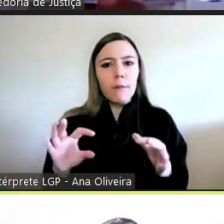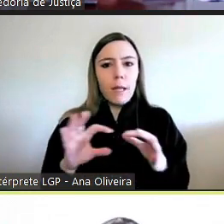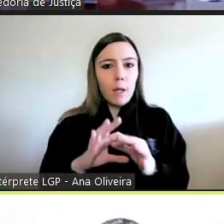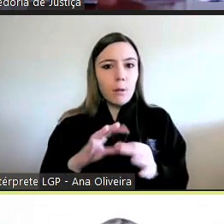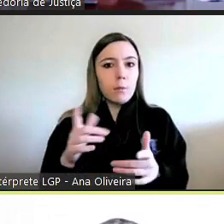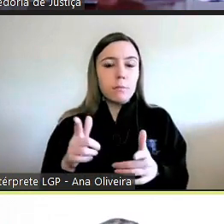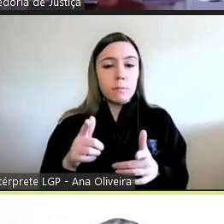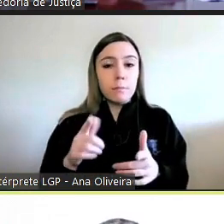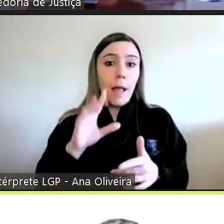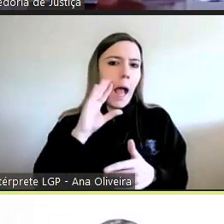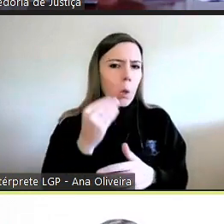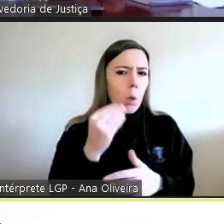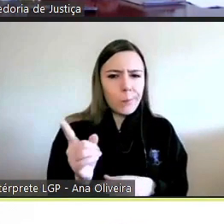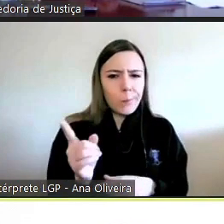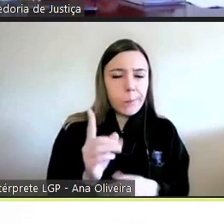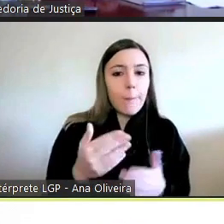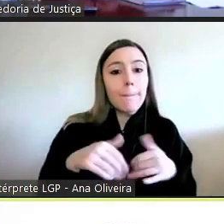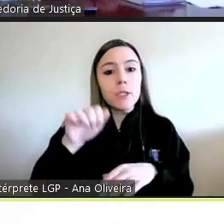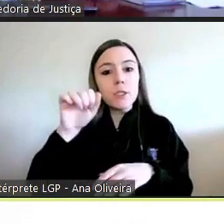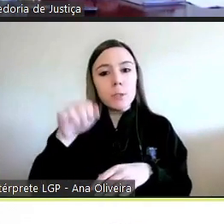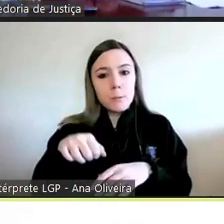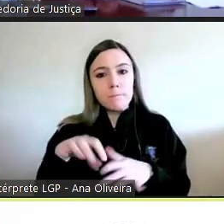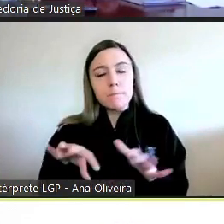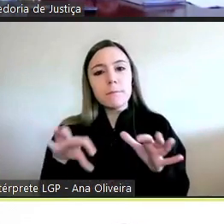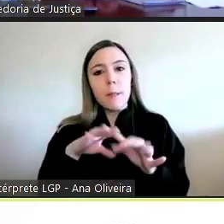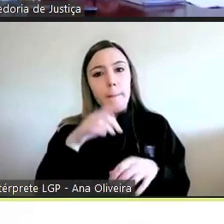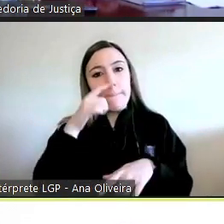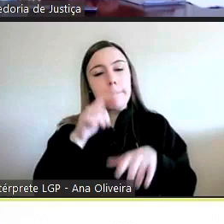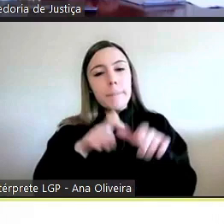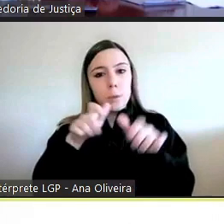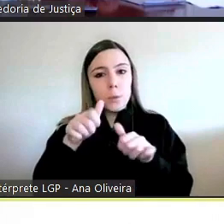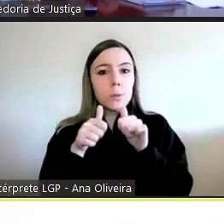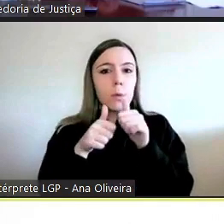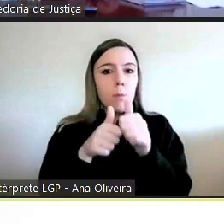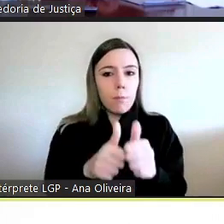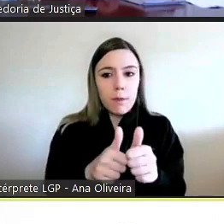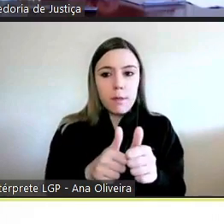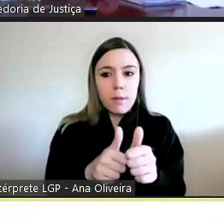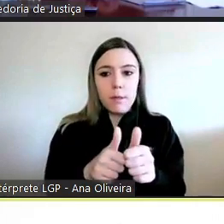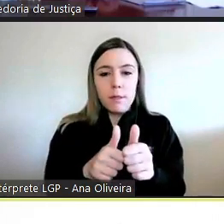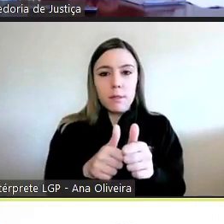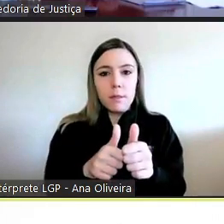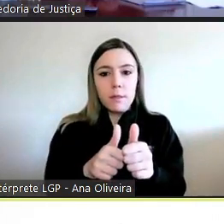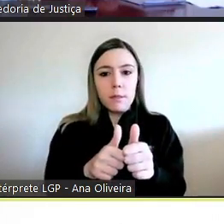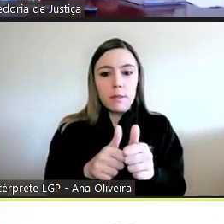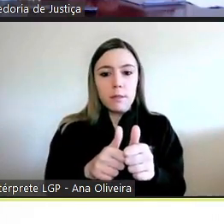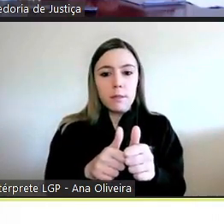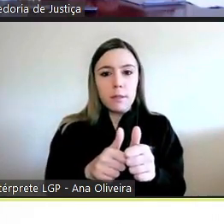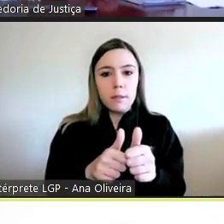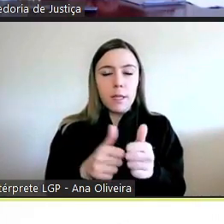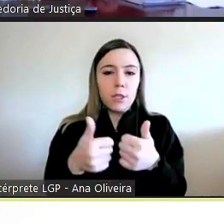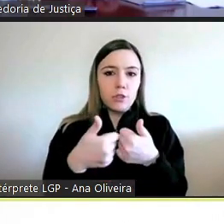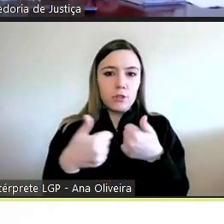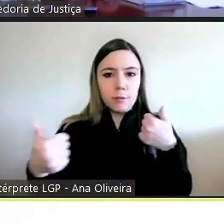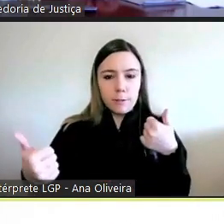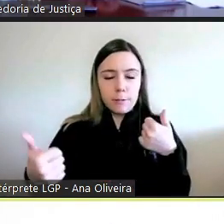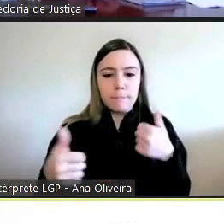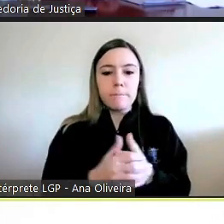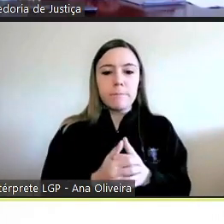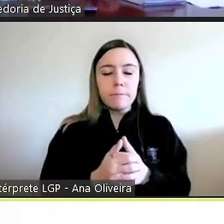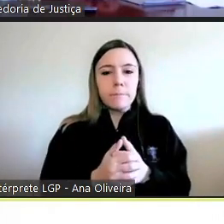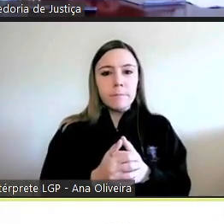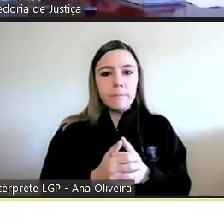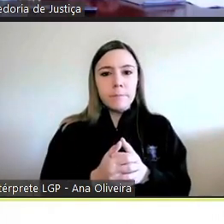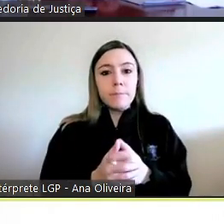são formandos, mas para aqueles que nos acompanham, para aqueles que nos acompanham à distância. E